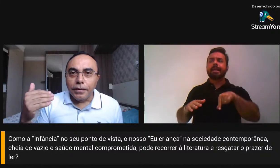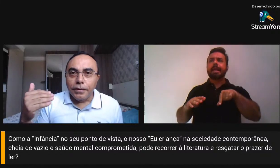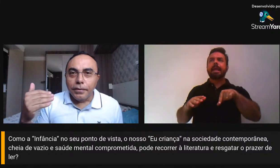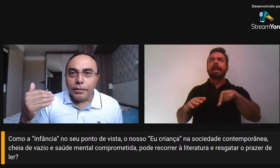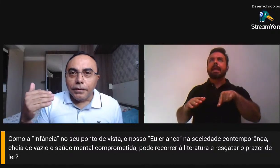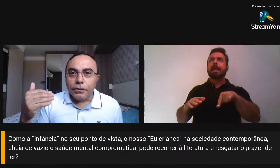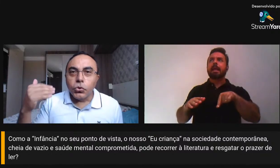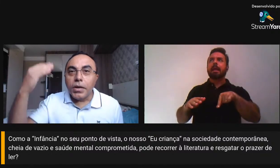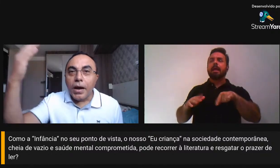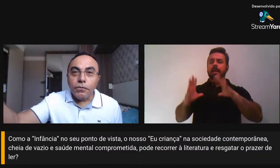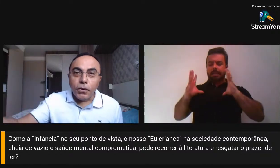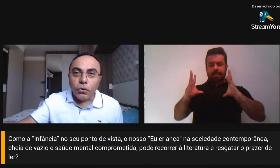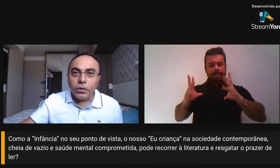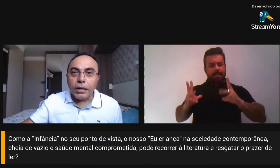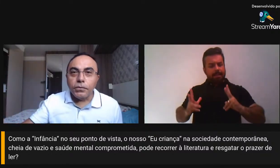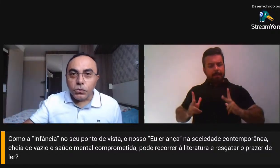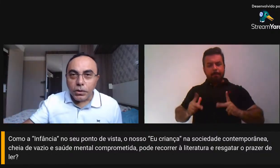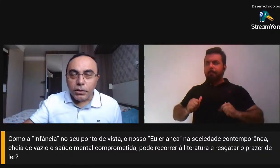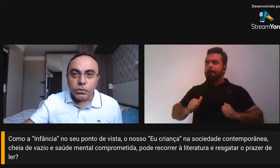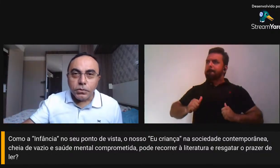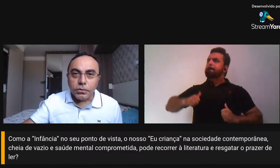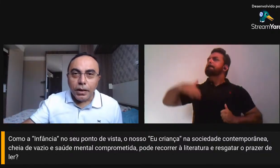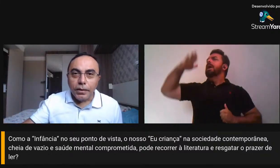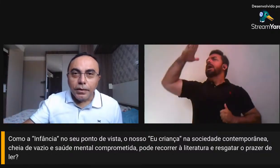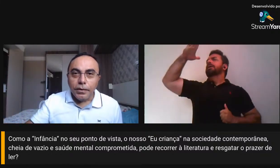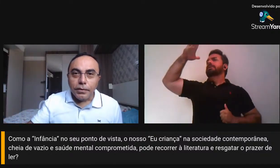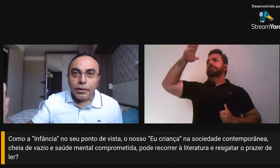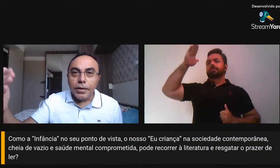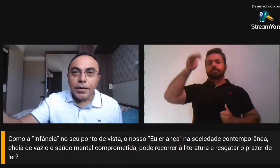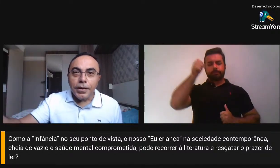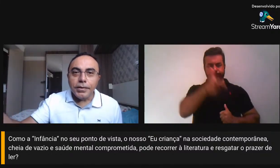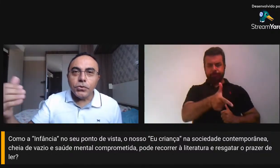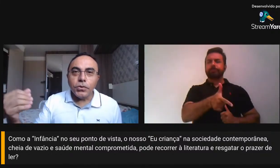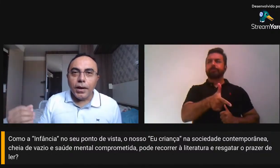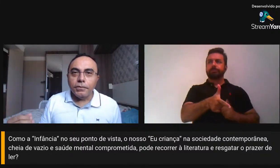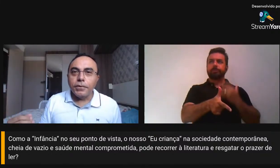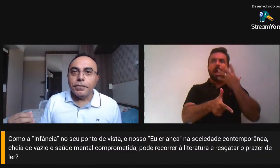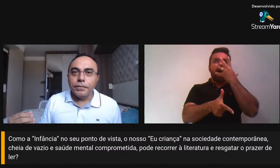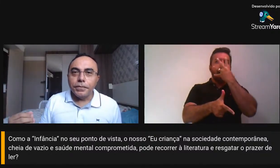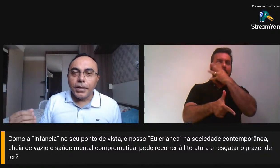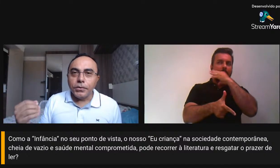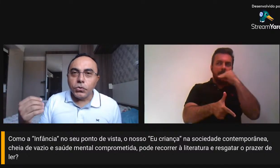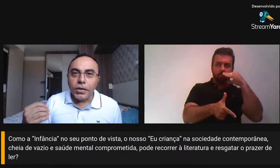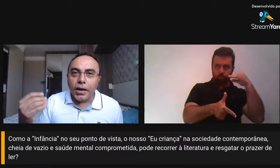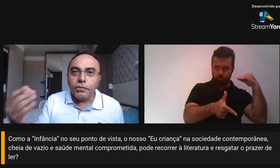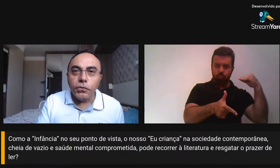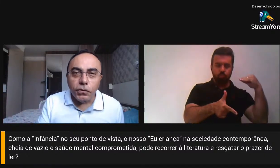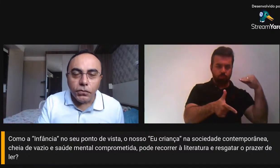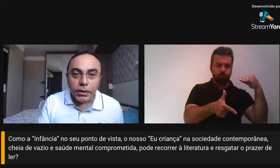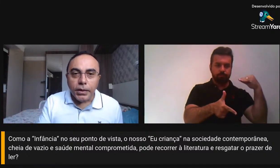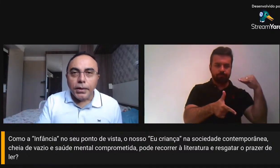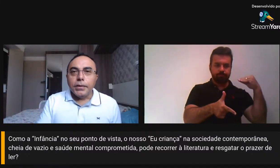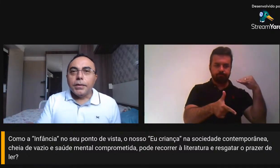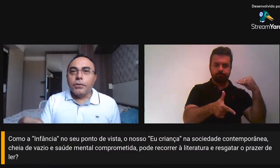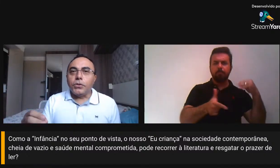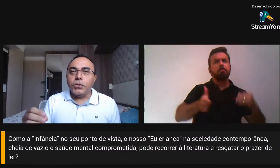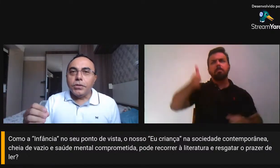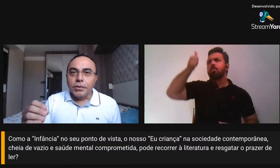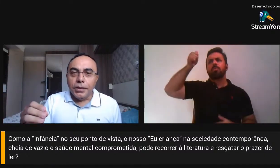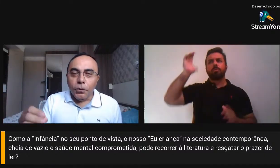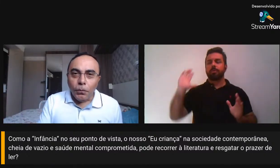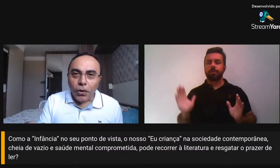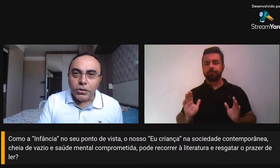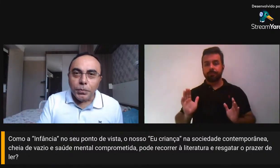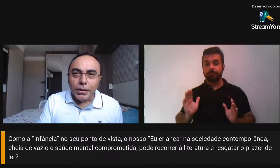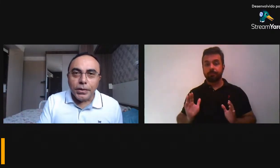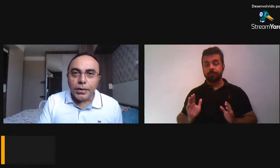sonhava com o estava nos livros, lia e sonhava, sonhava e vivia, então a gente